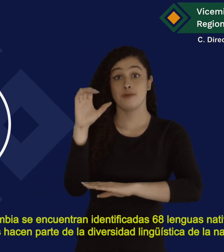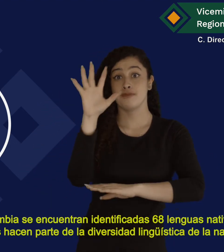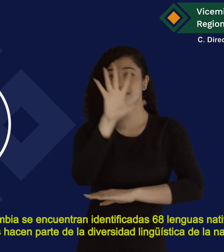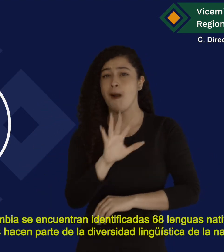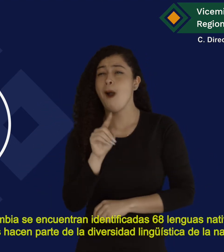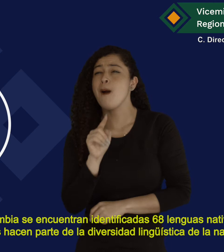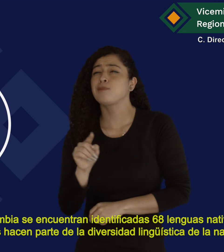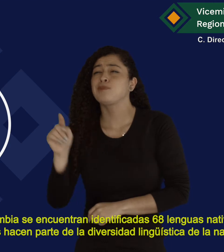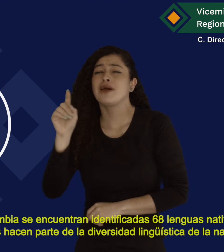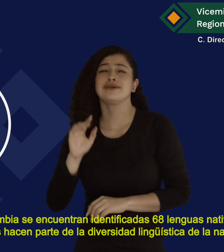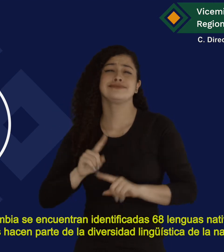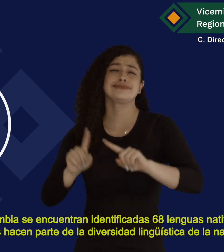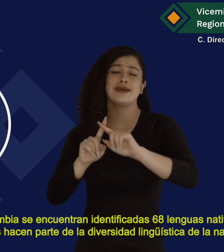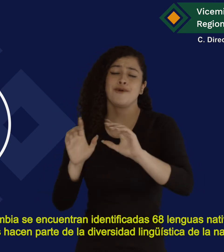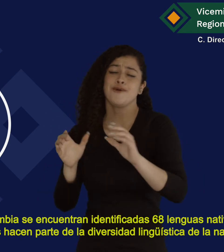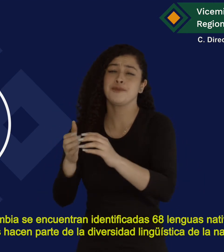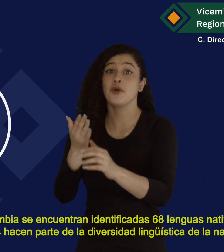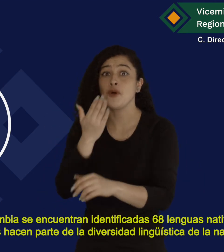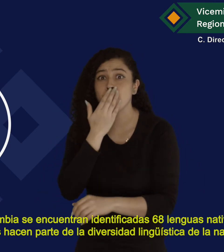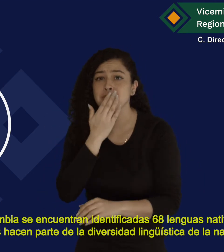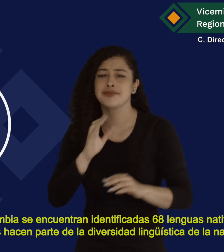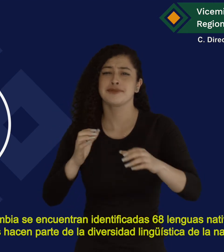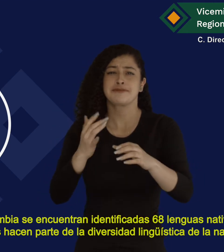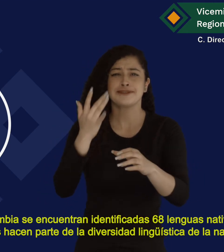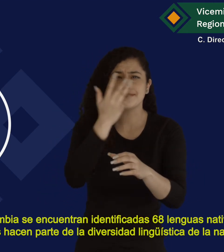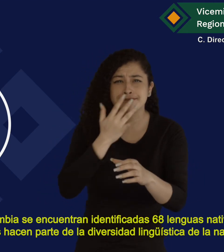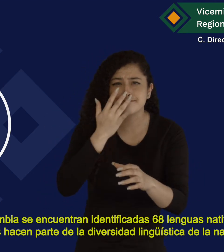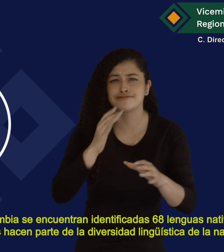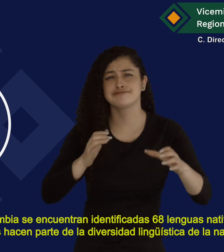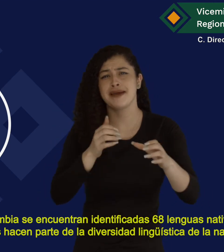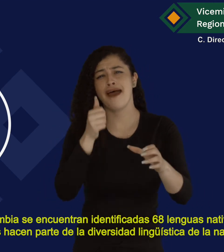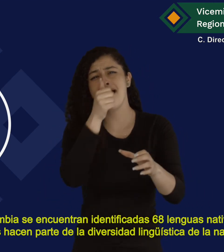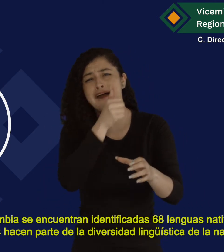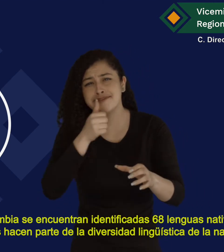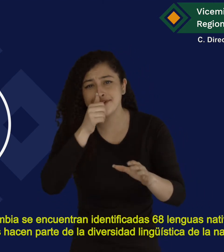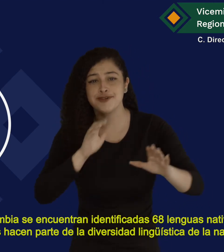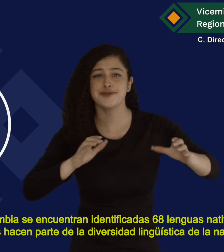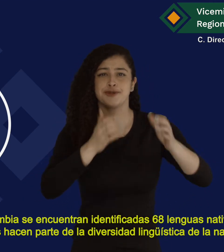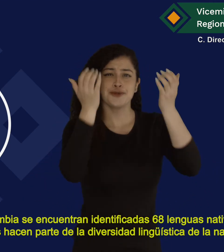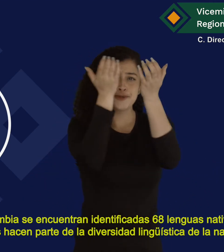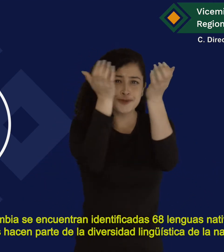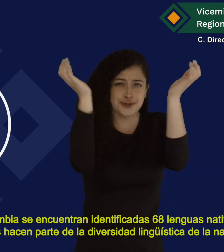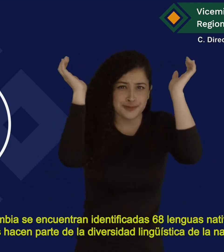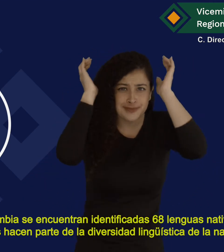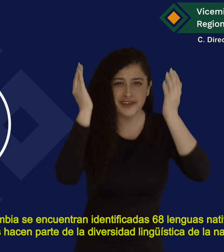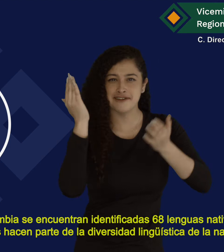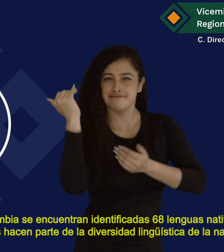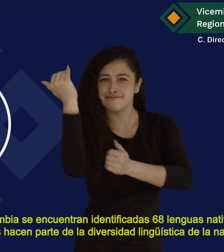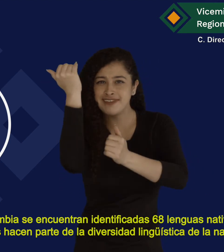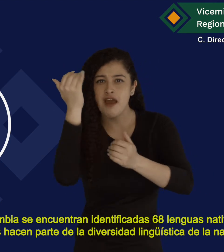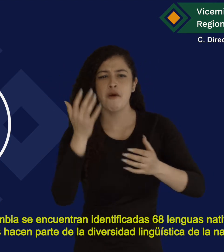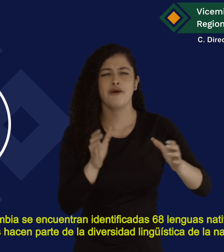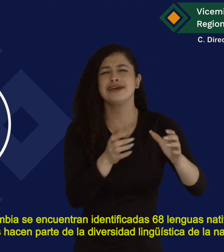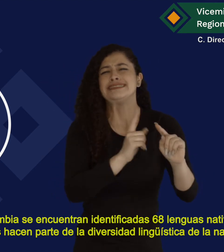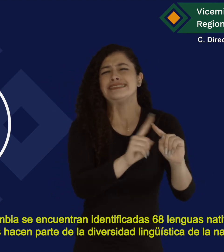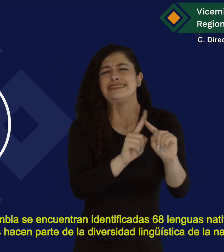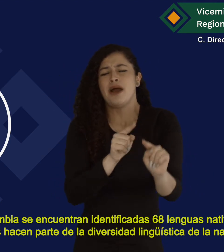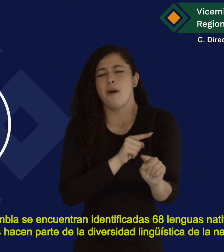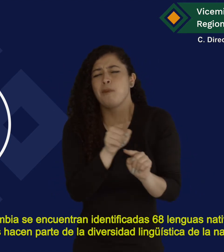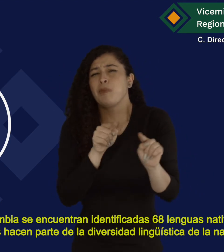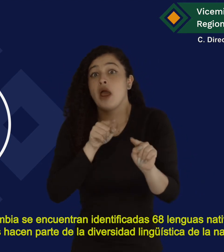En Colombia se encuentran identificadas 68 lenguas nativas